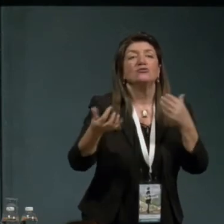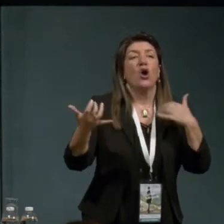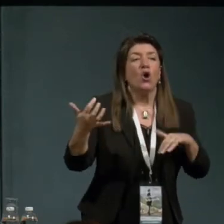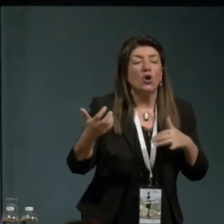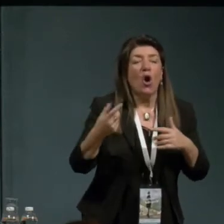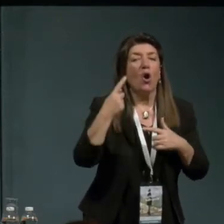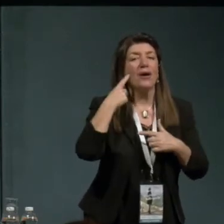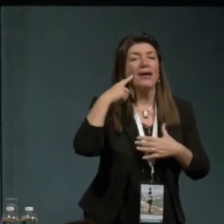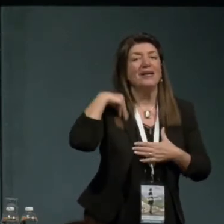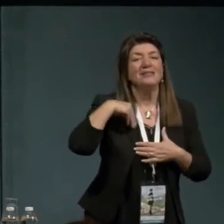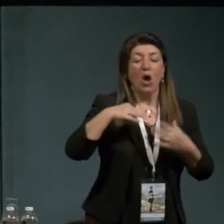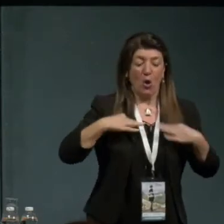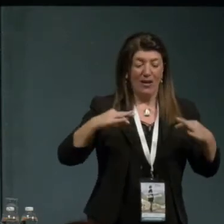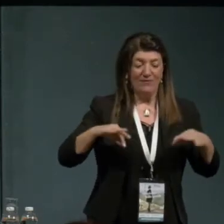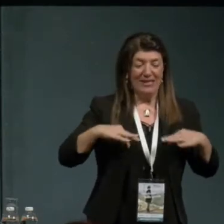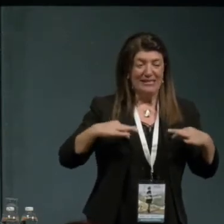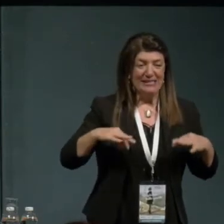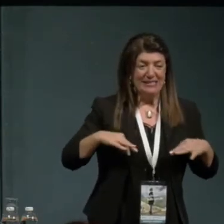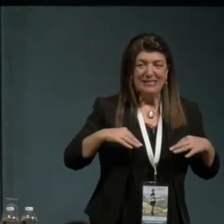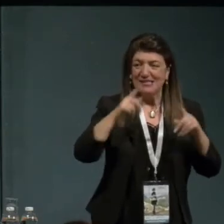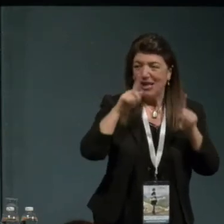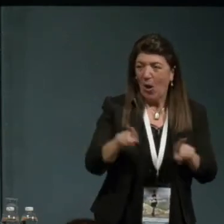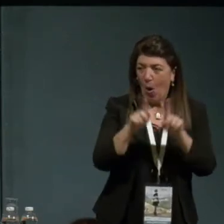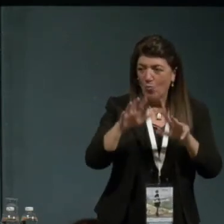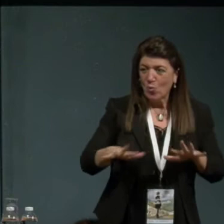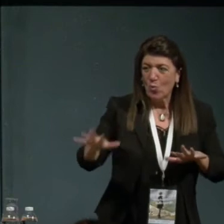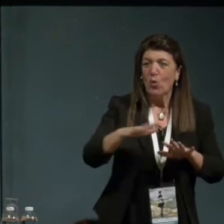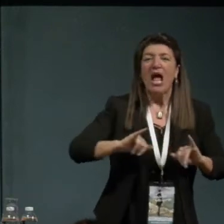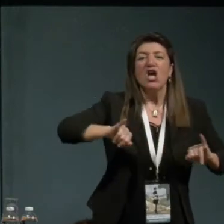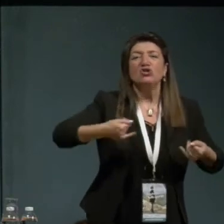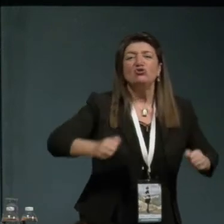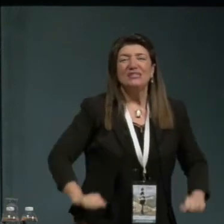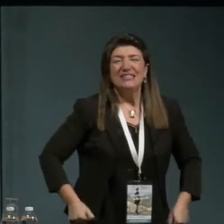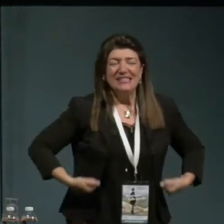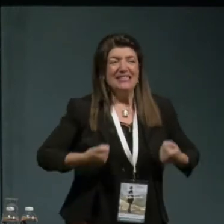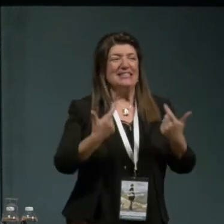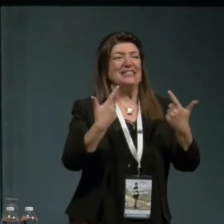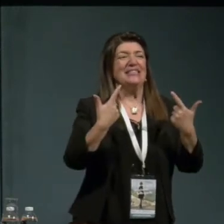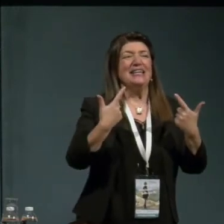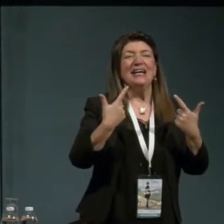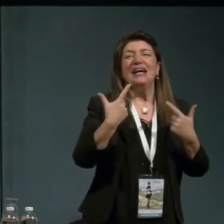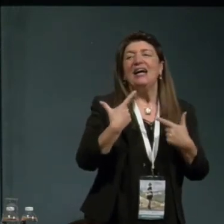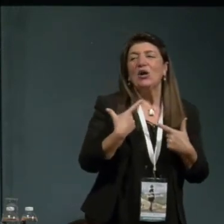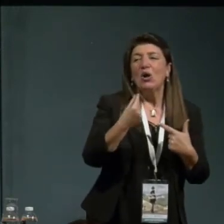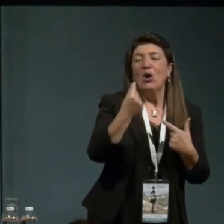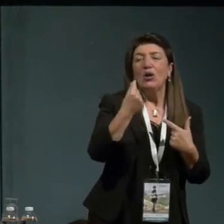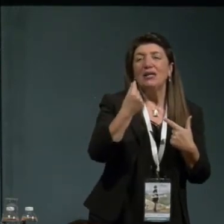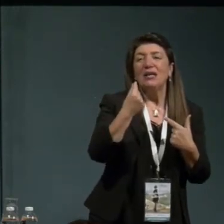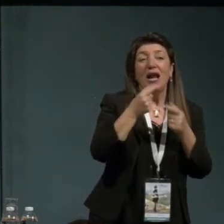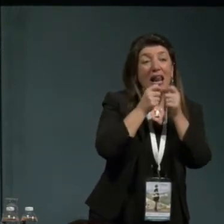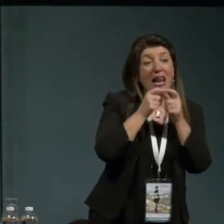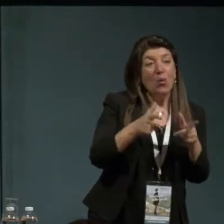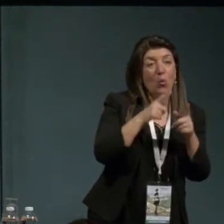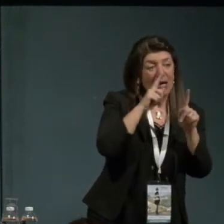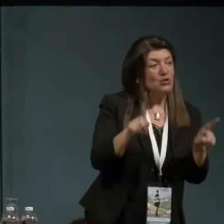con vestiti comuni, jeans, con un linguaggio